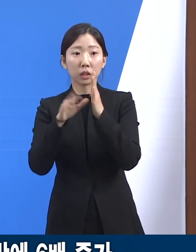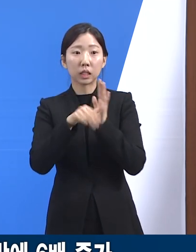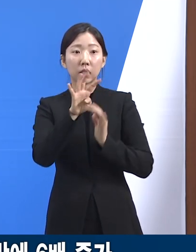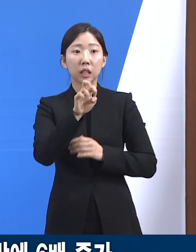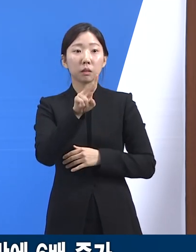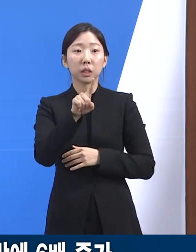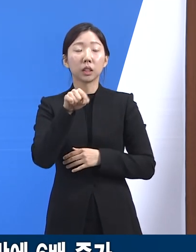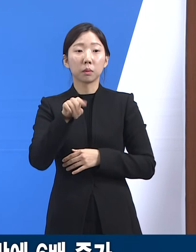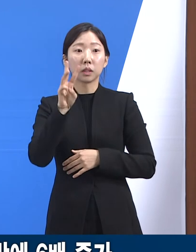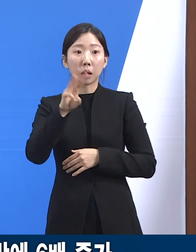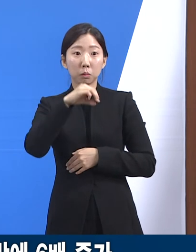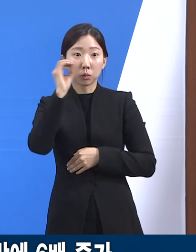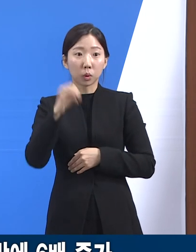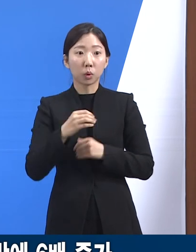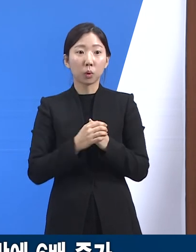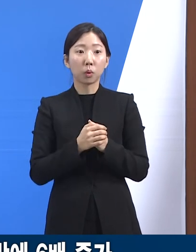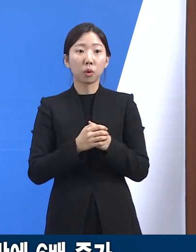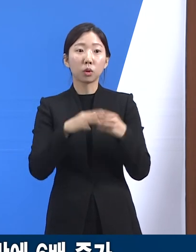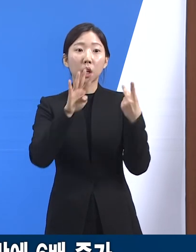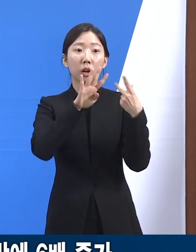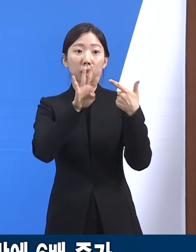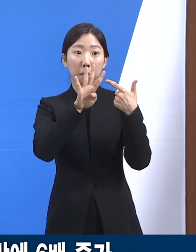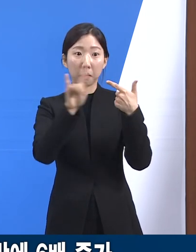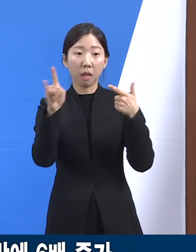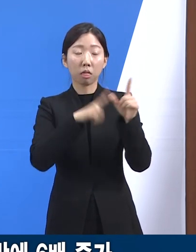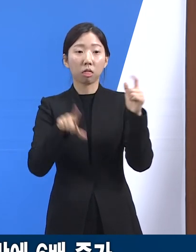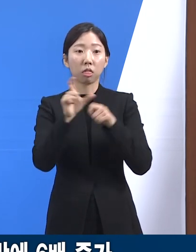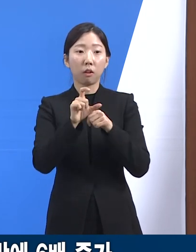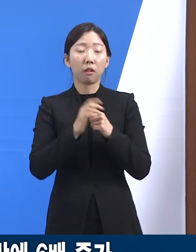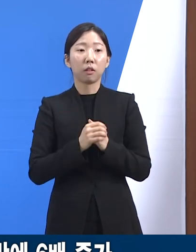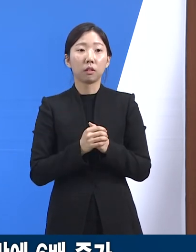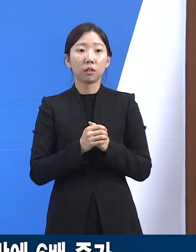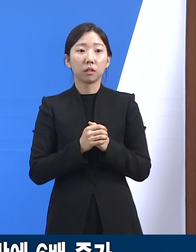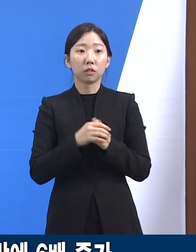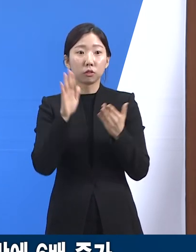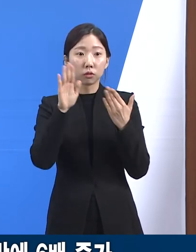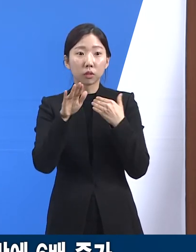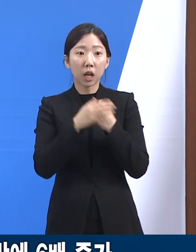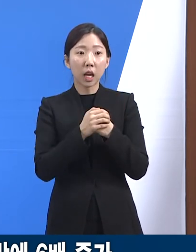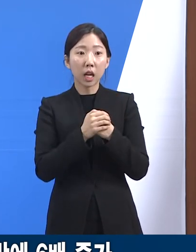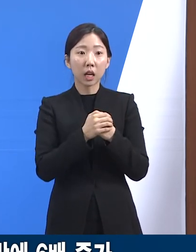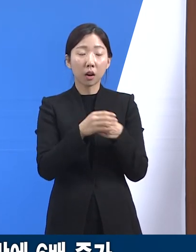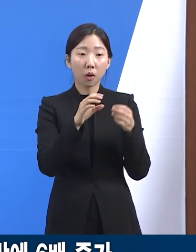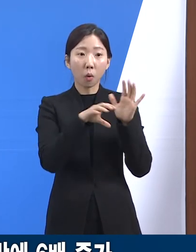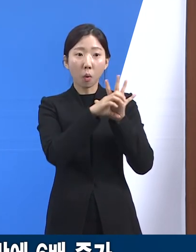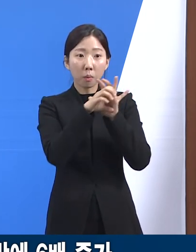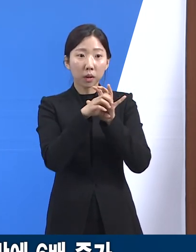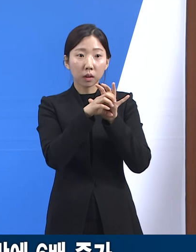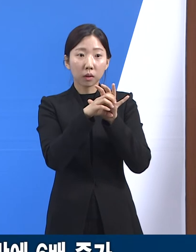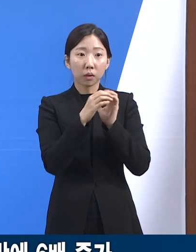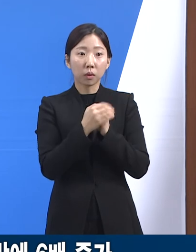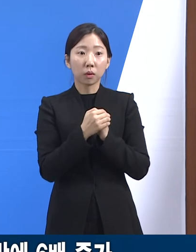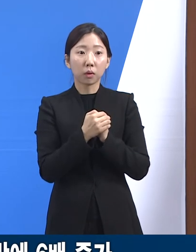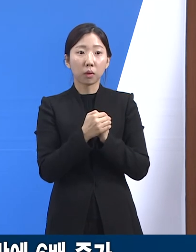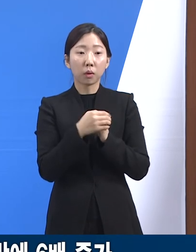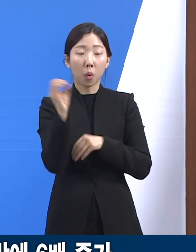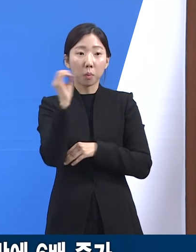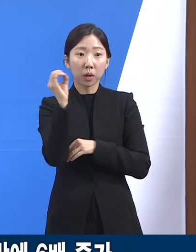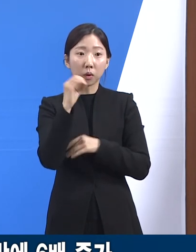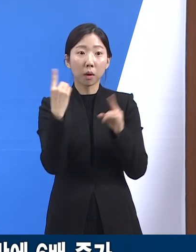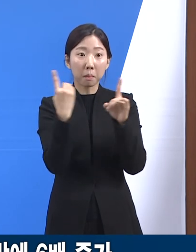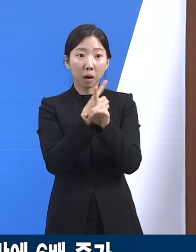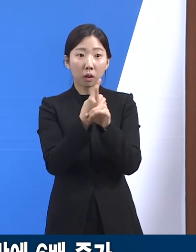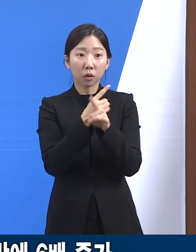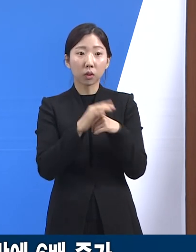.3%로 6배나 증가하였습니다. BA2형은 기존의 오미크론 변이와